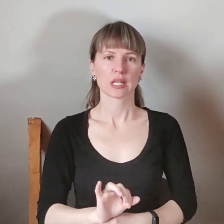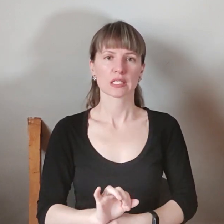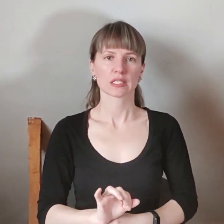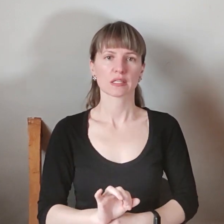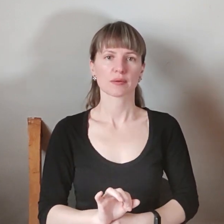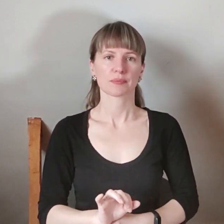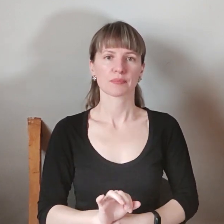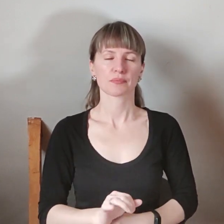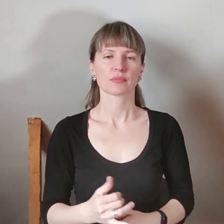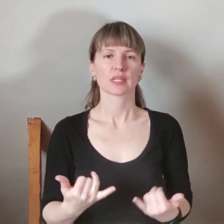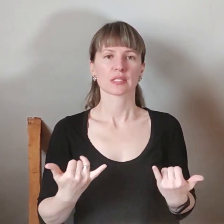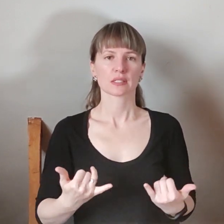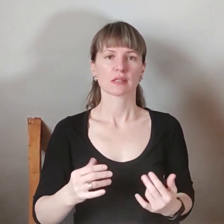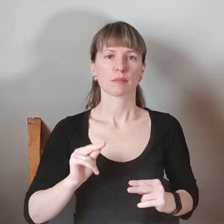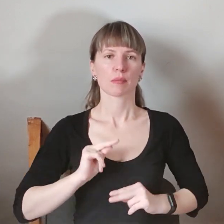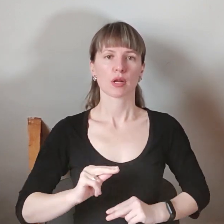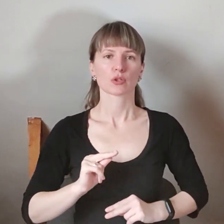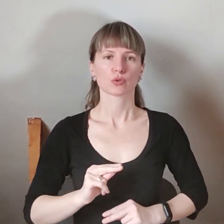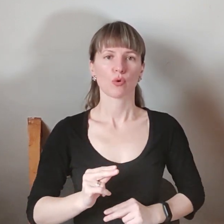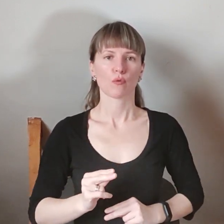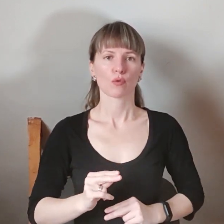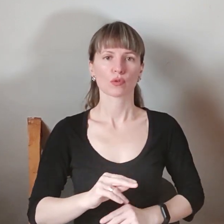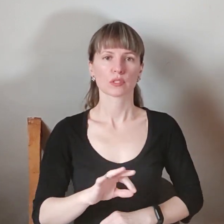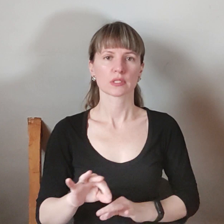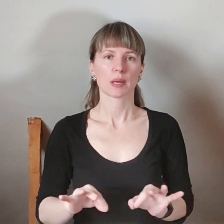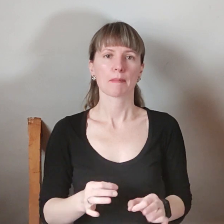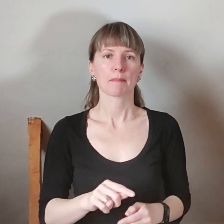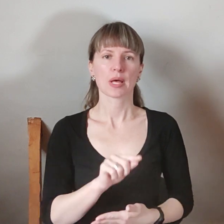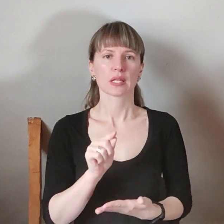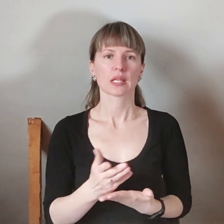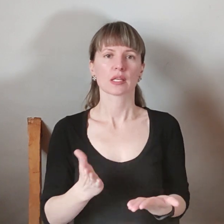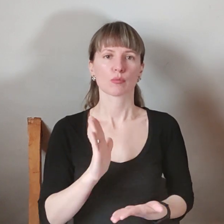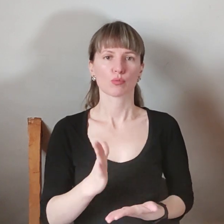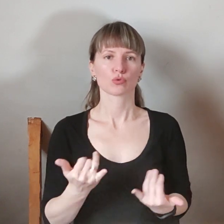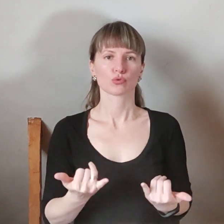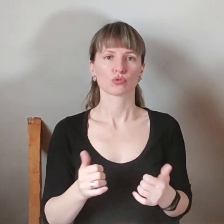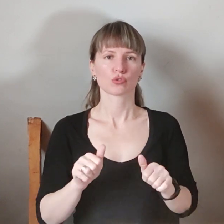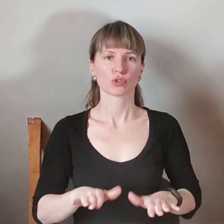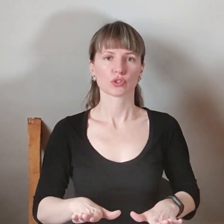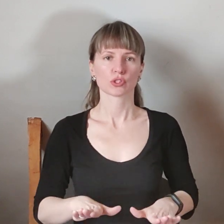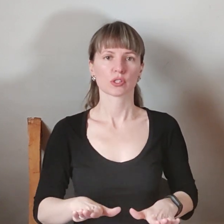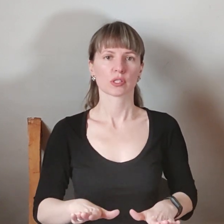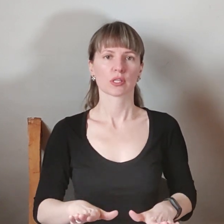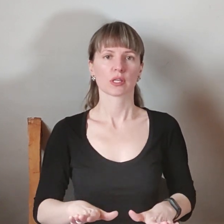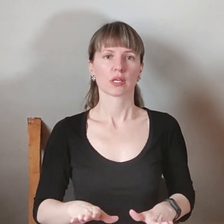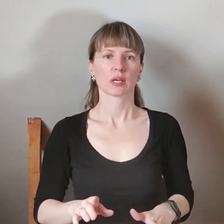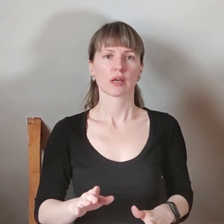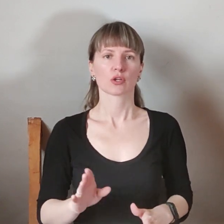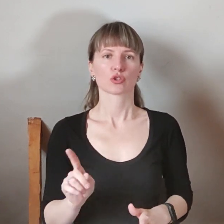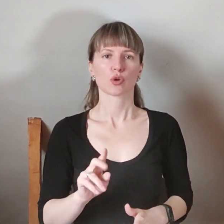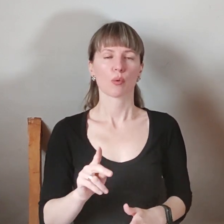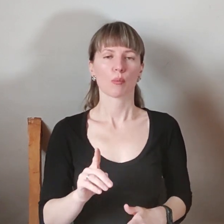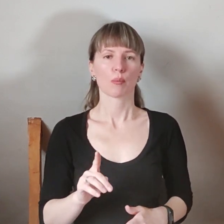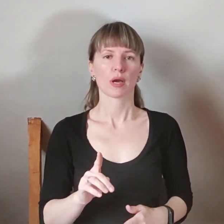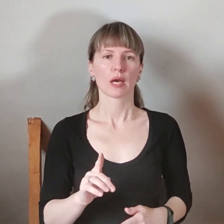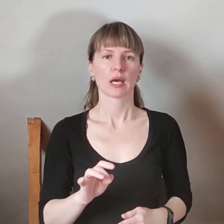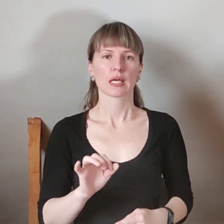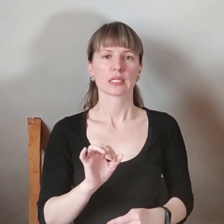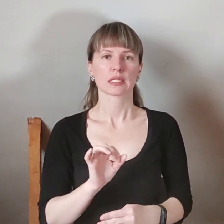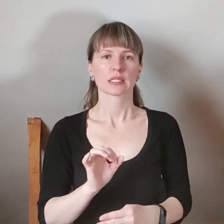Наразі опрацьовується питання, які треба буде розв'язати, щоб станція атомна працювала стабільно.